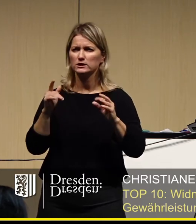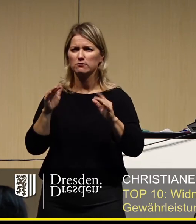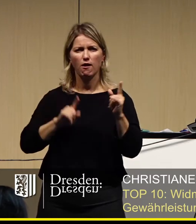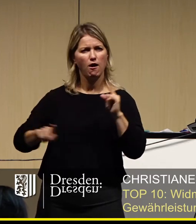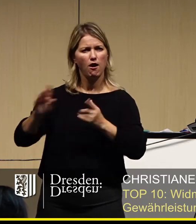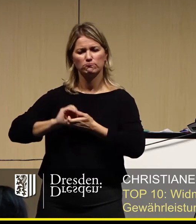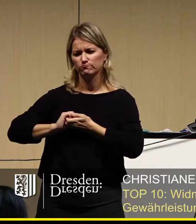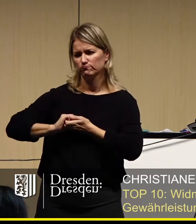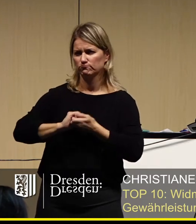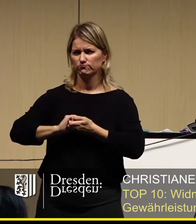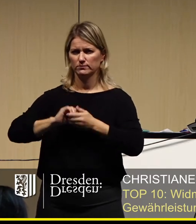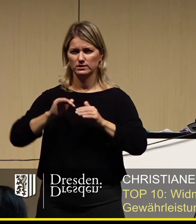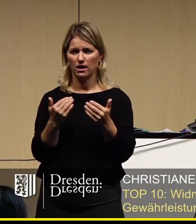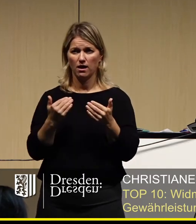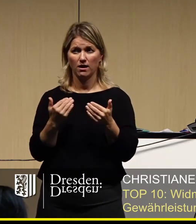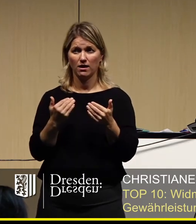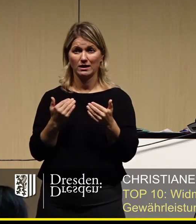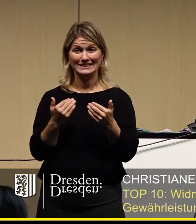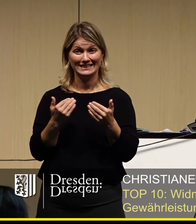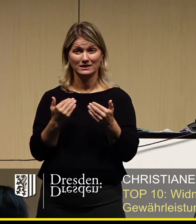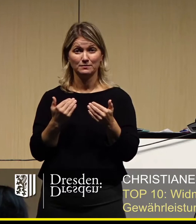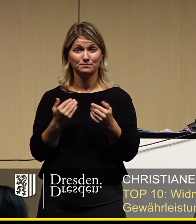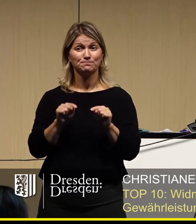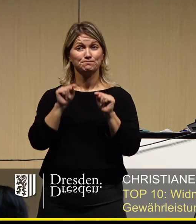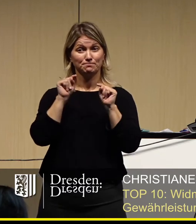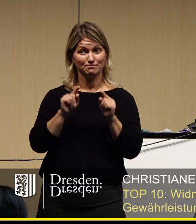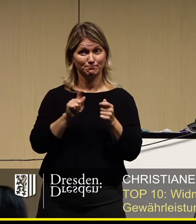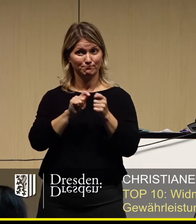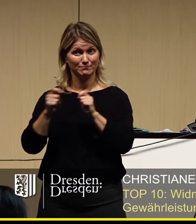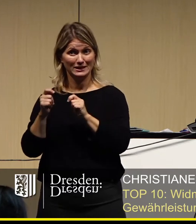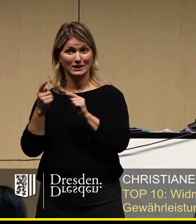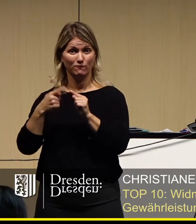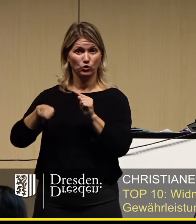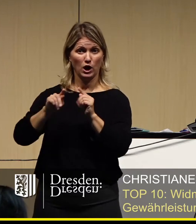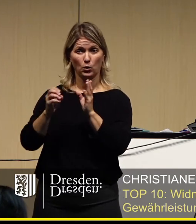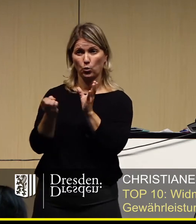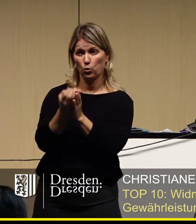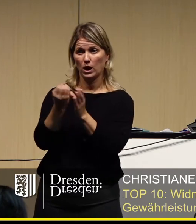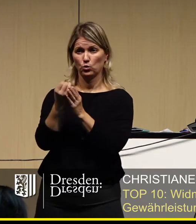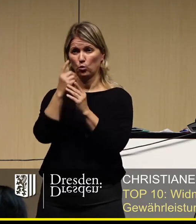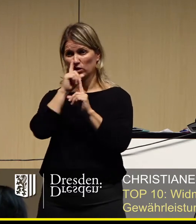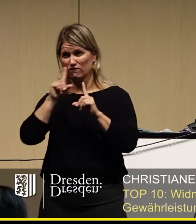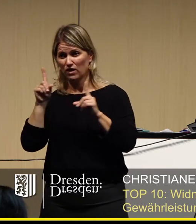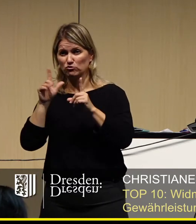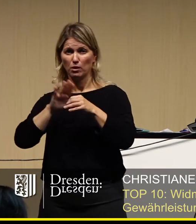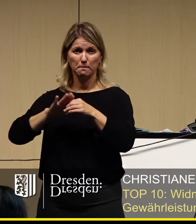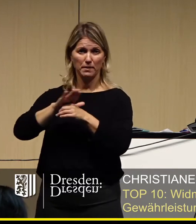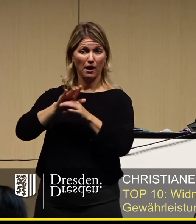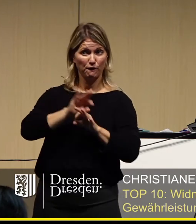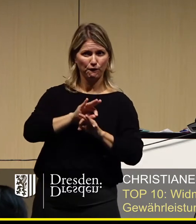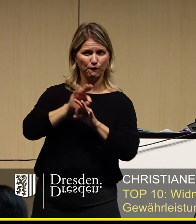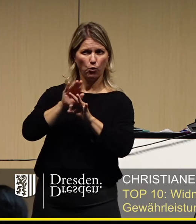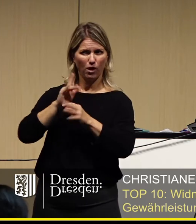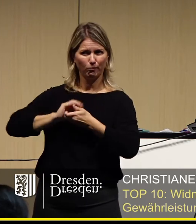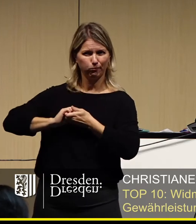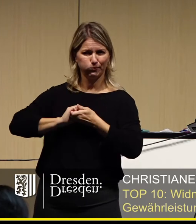Wenn wir das bei der wirklich schwer gebeutelten Kultur- und Veranstaltungsbranche auch hinbekommen,